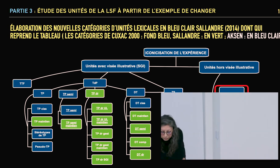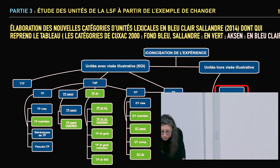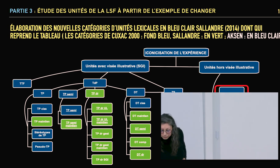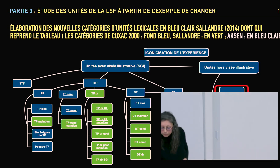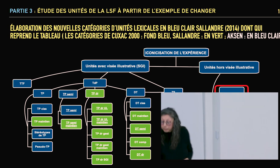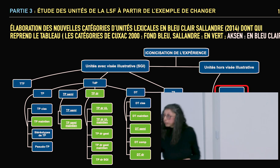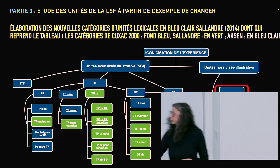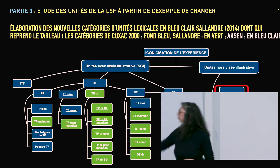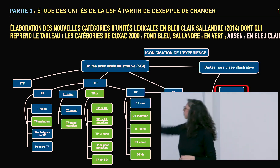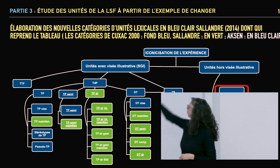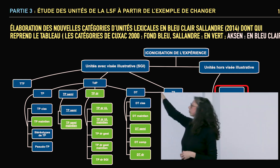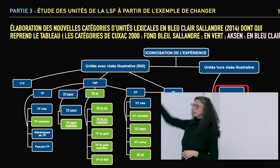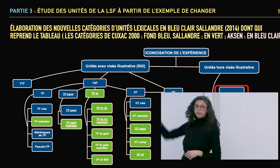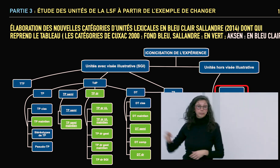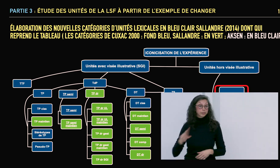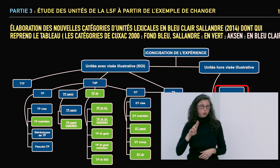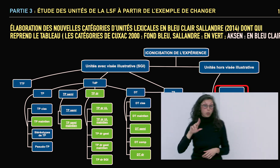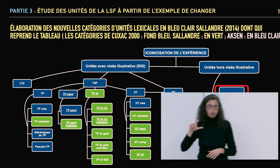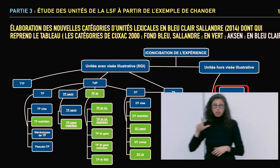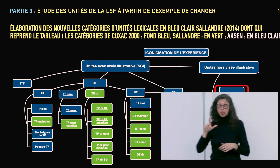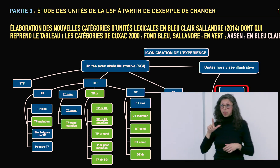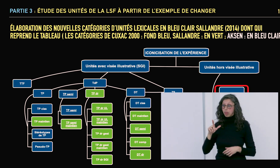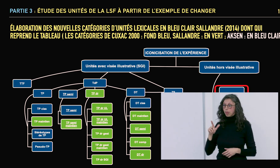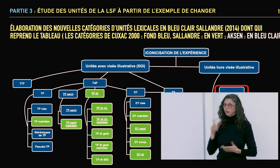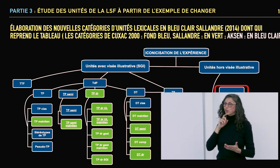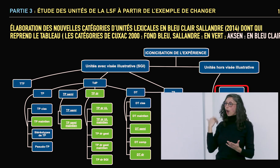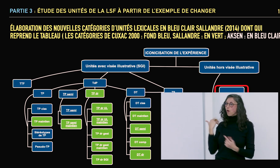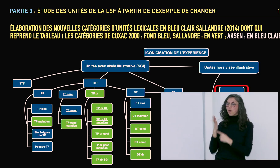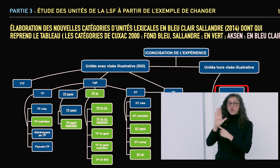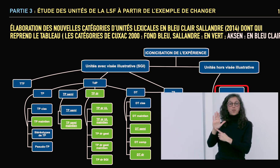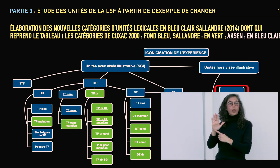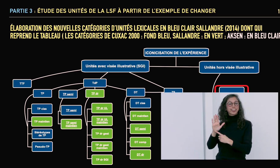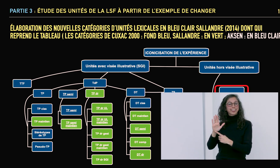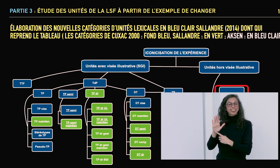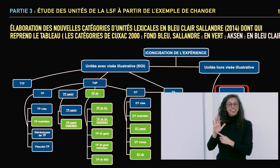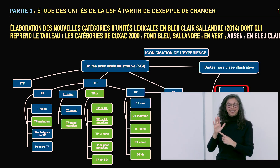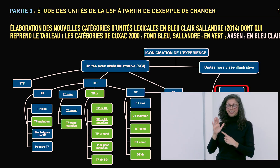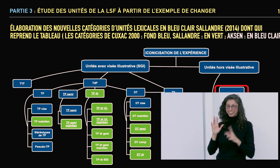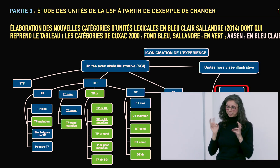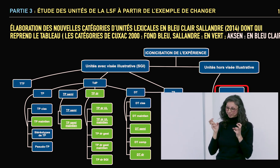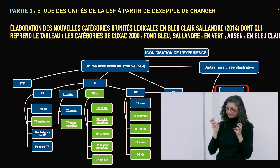Et je me suis focalisé sur les UL, unités lexicales.